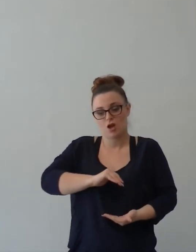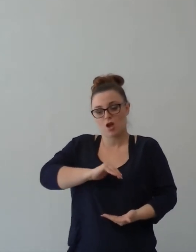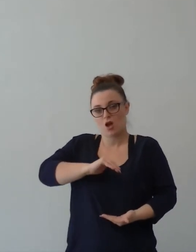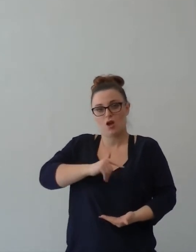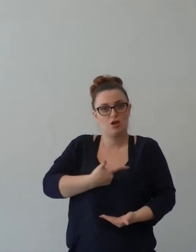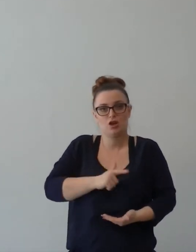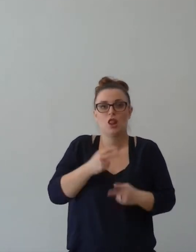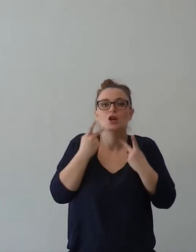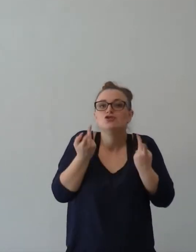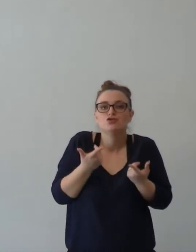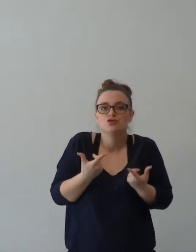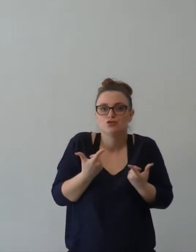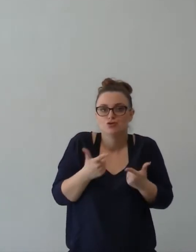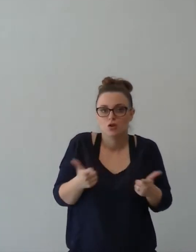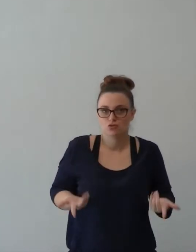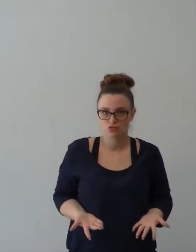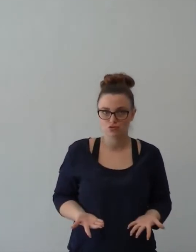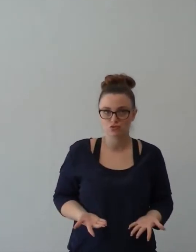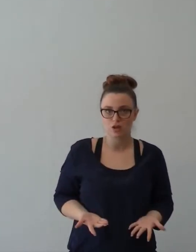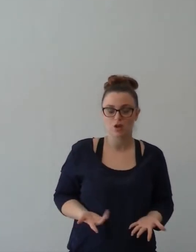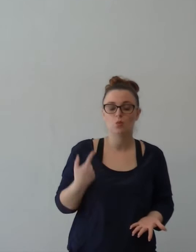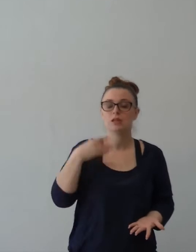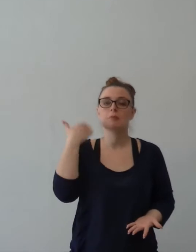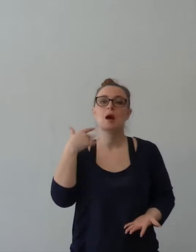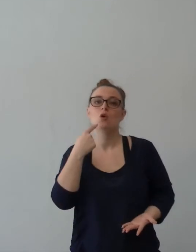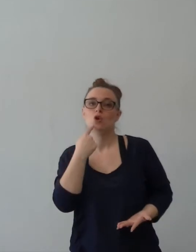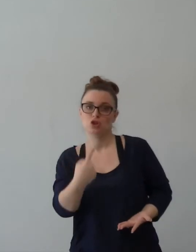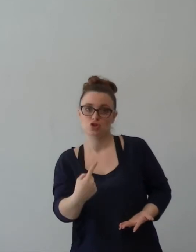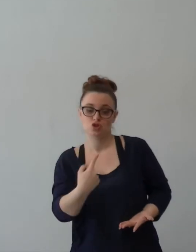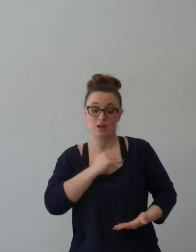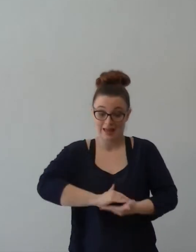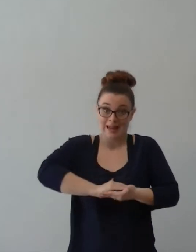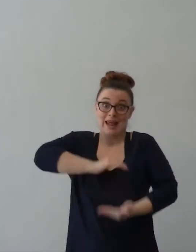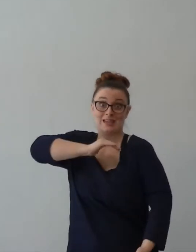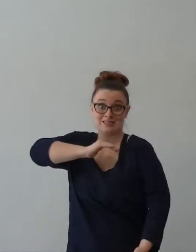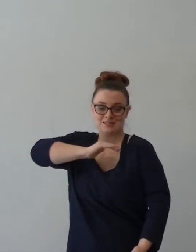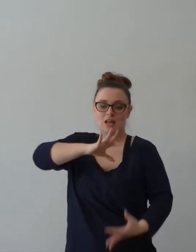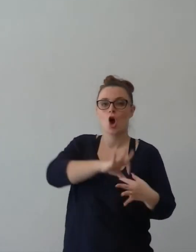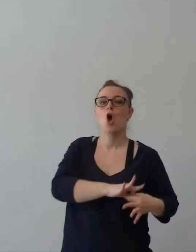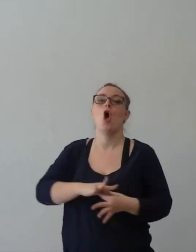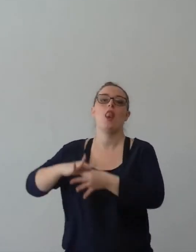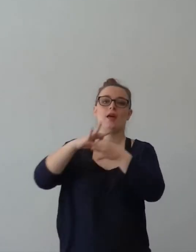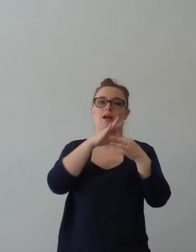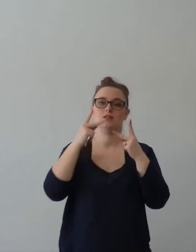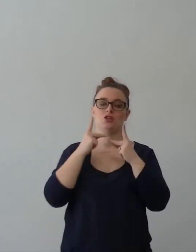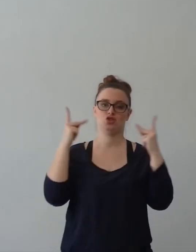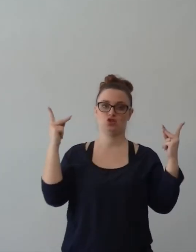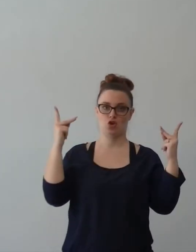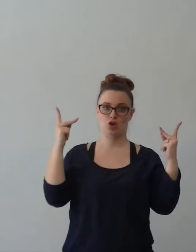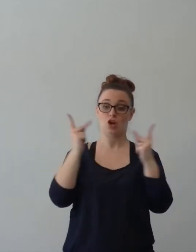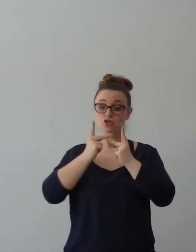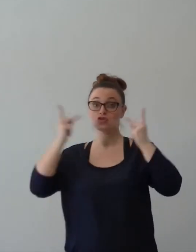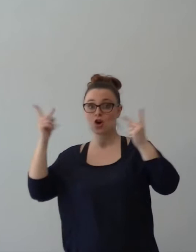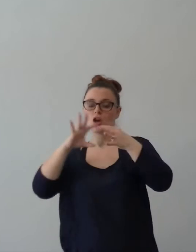Paolo lega la crescita alla giossi e la gioia alla crescita. Più